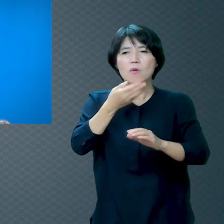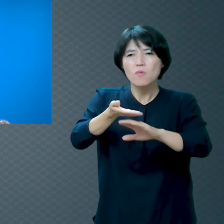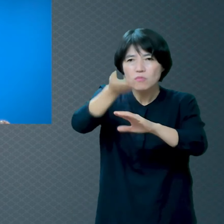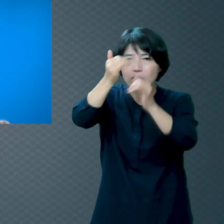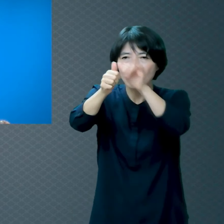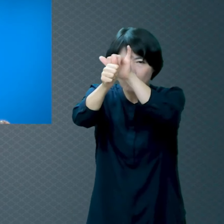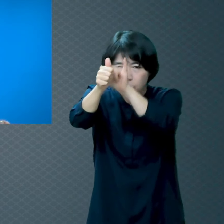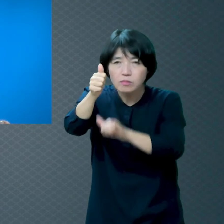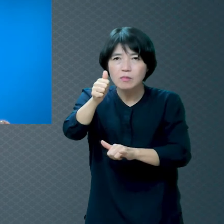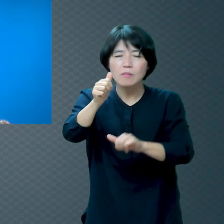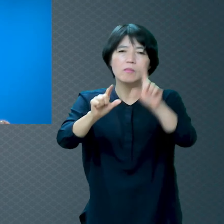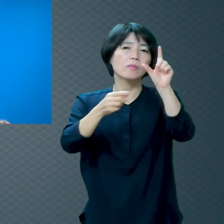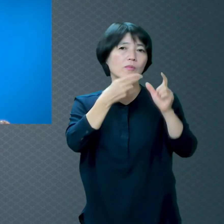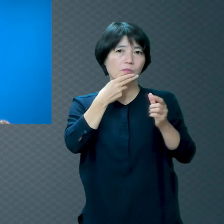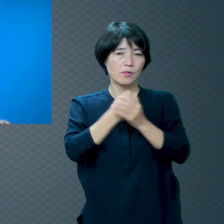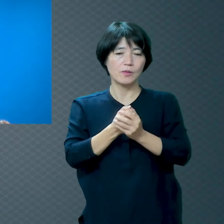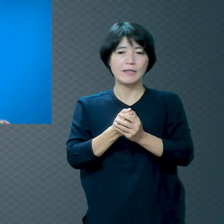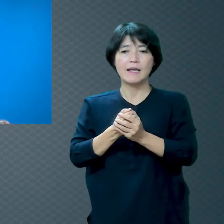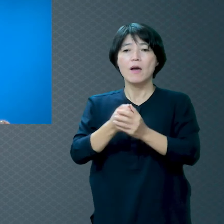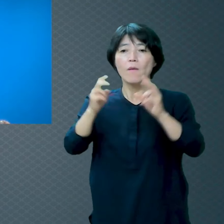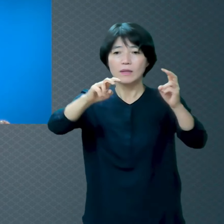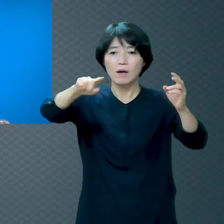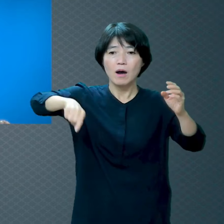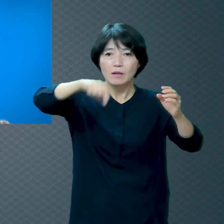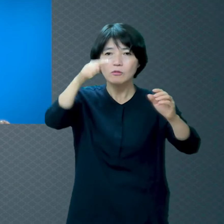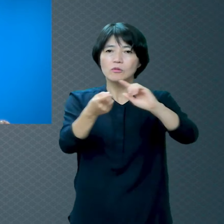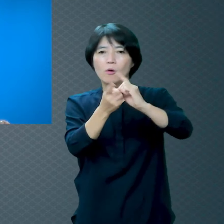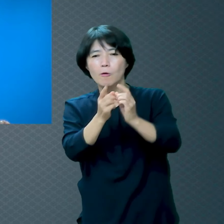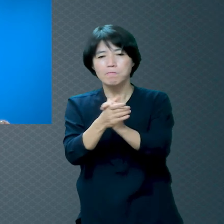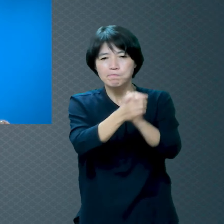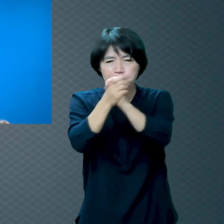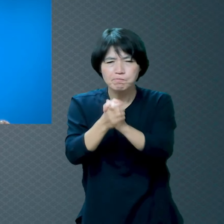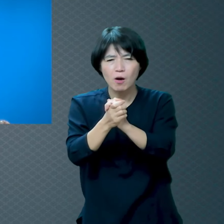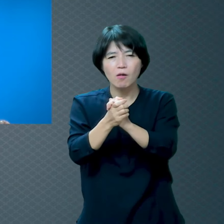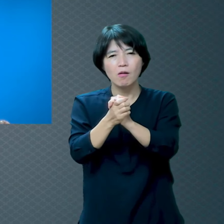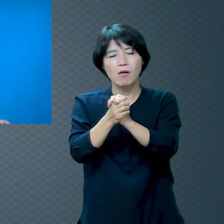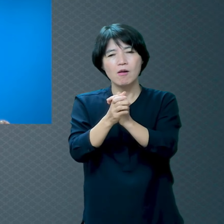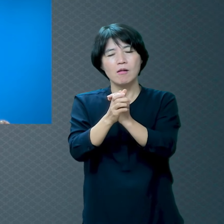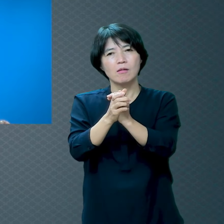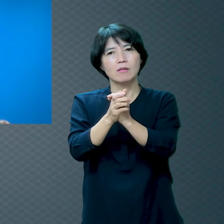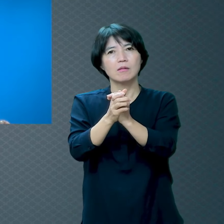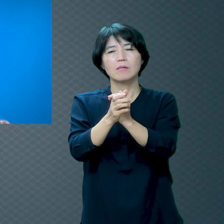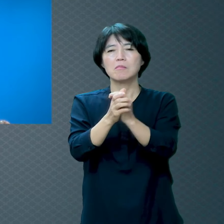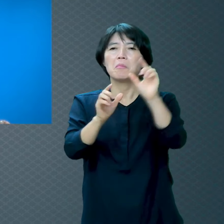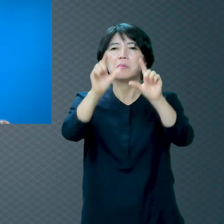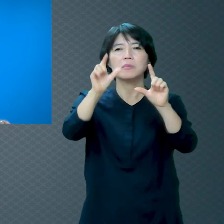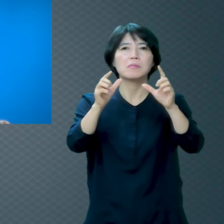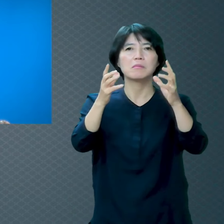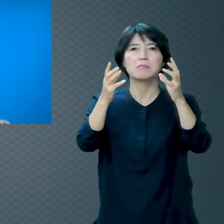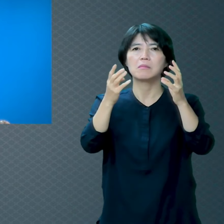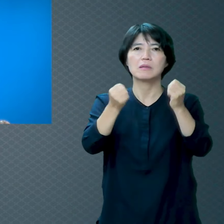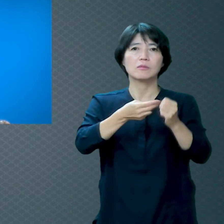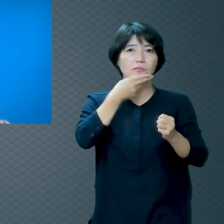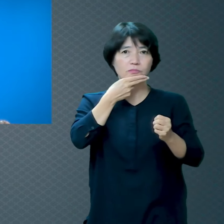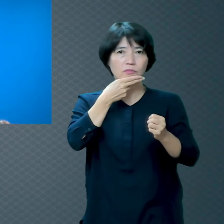어디를 가봐도요 다 개인주의 자기밖에 몰라요 남이 아프고 힘들고 신경 쓰지도 않아요